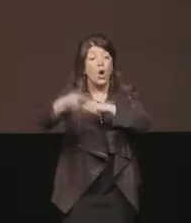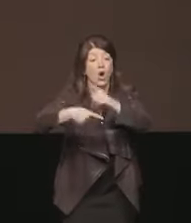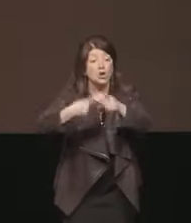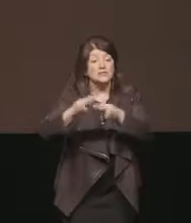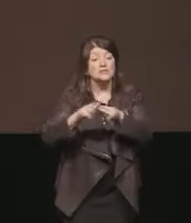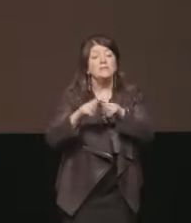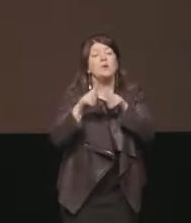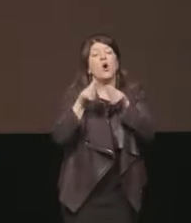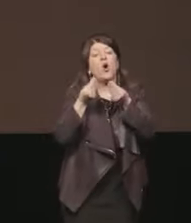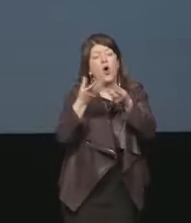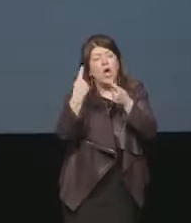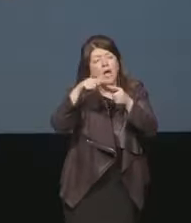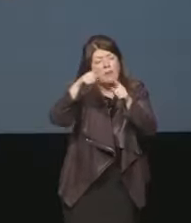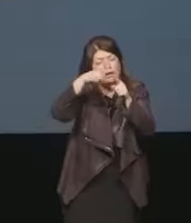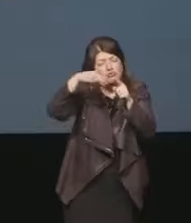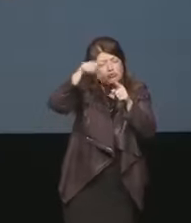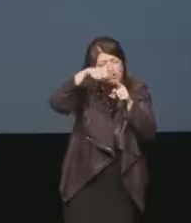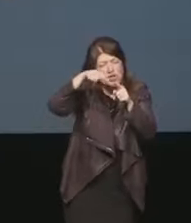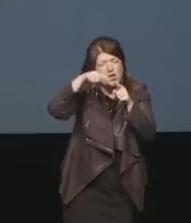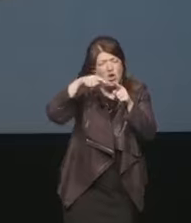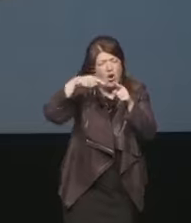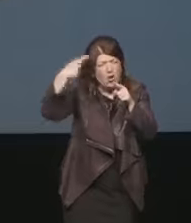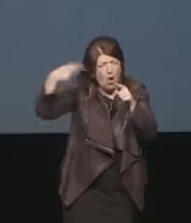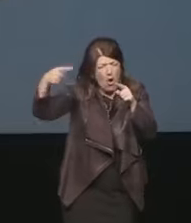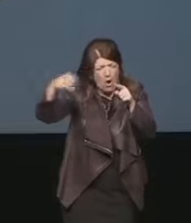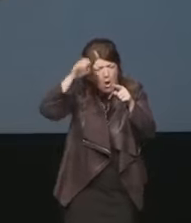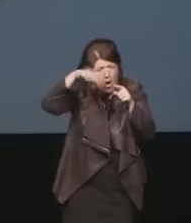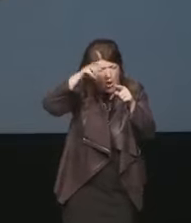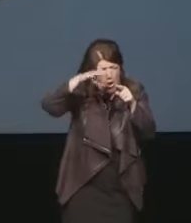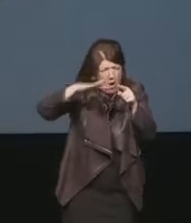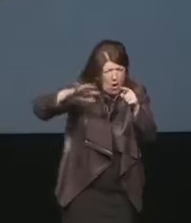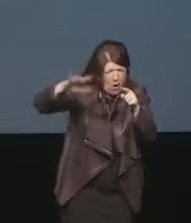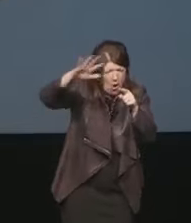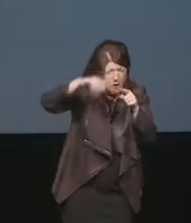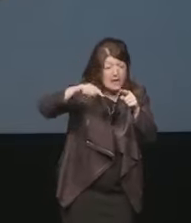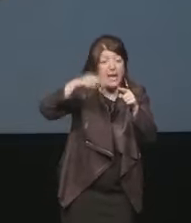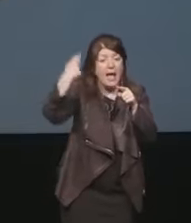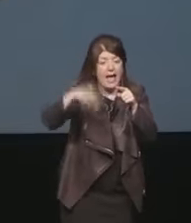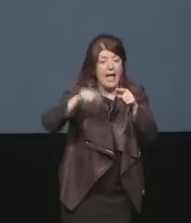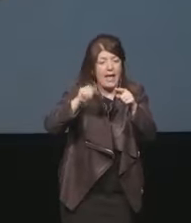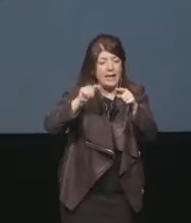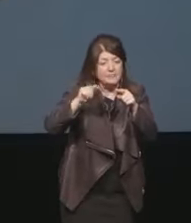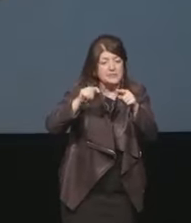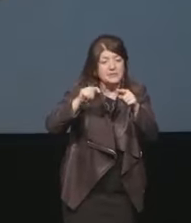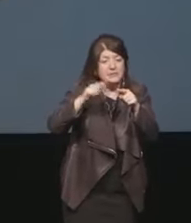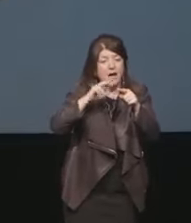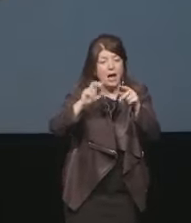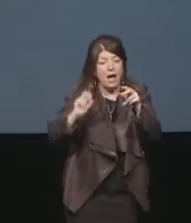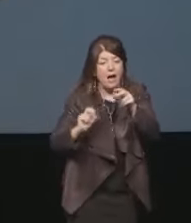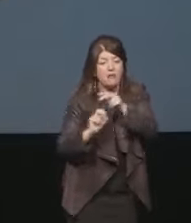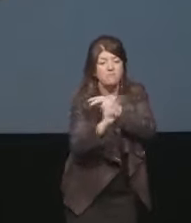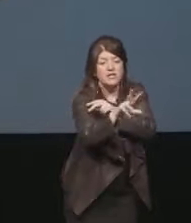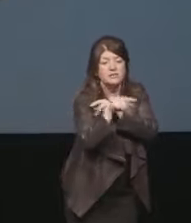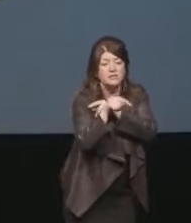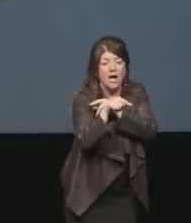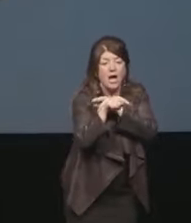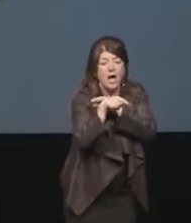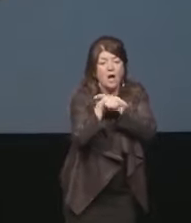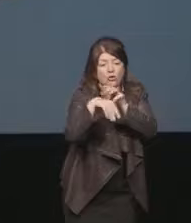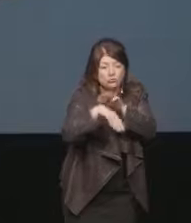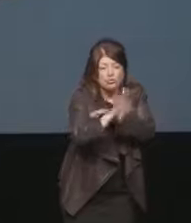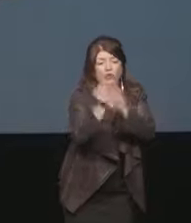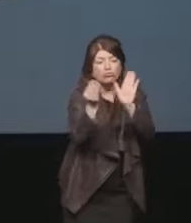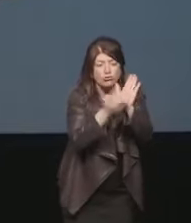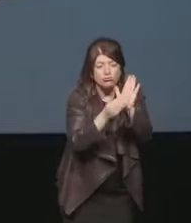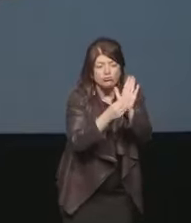che è quel circolino colorato pieno di raggi che indicherà gli incontri in cui il tema sarà in linea con gli obiettivi dell